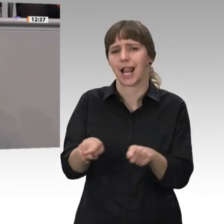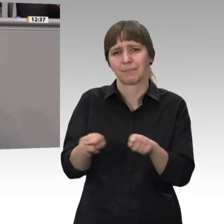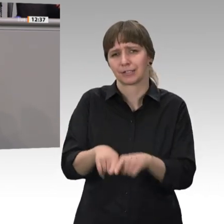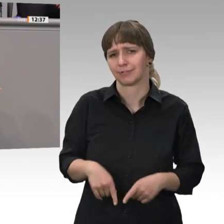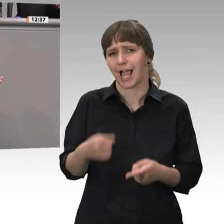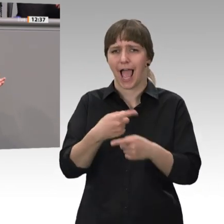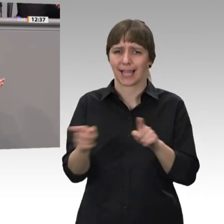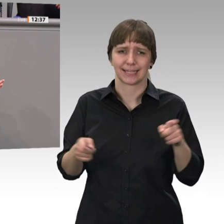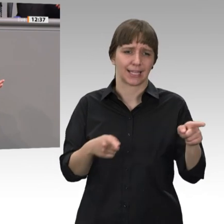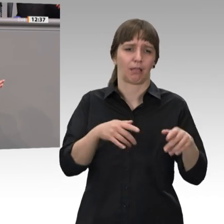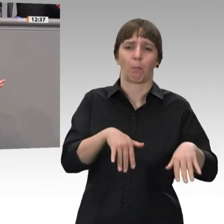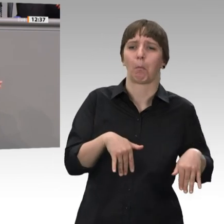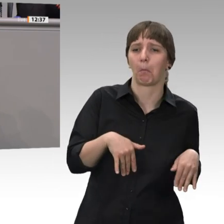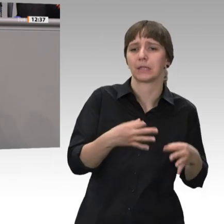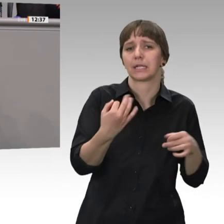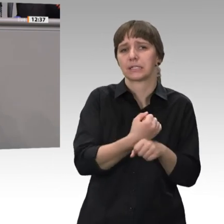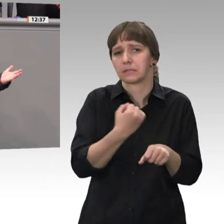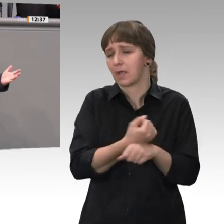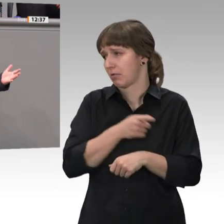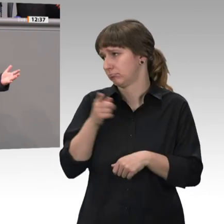Teil gar nichts in das System eingezahlt haben. Das geht schlichtweg nicht.